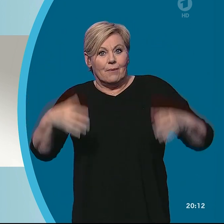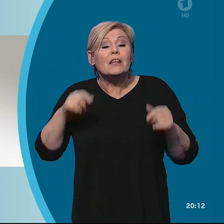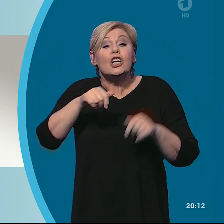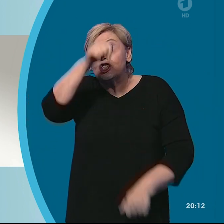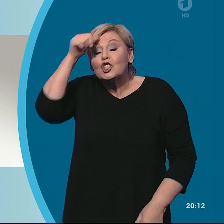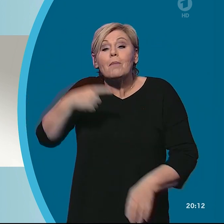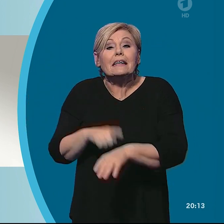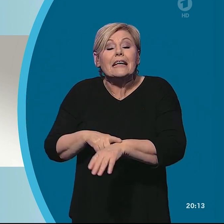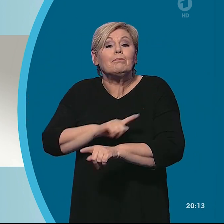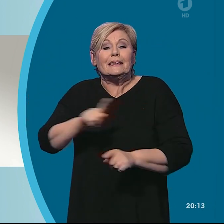bis Ende Oktober.